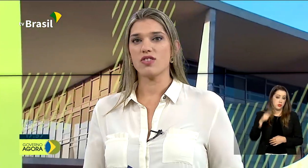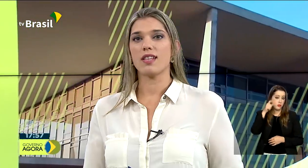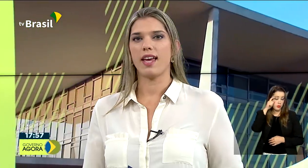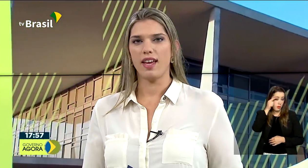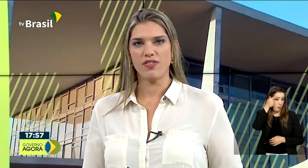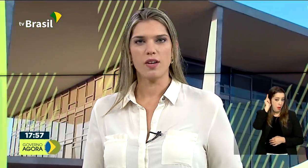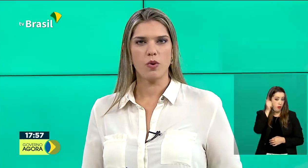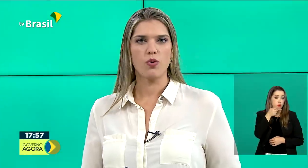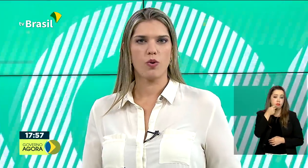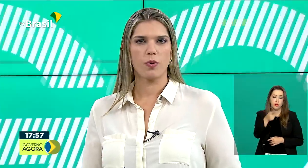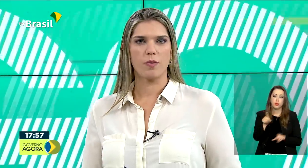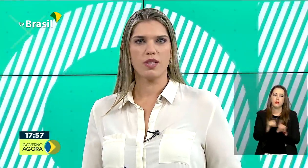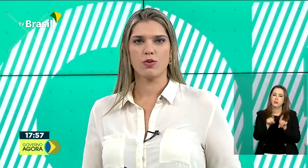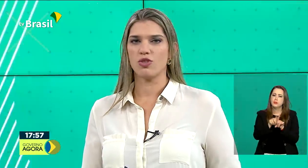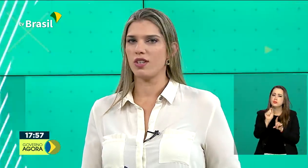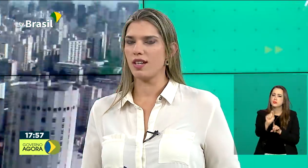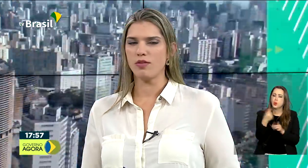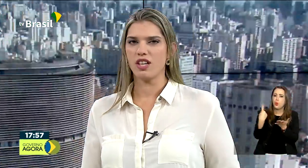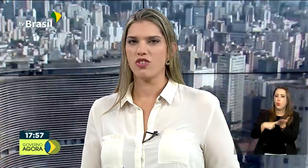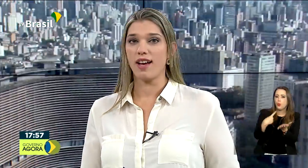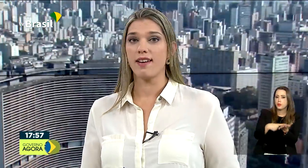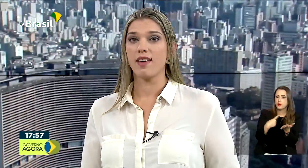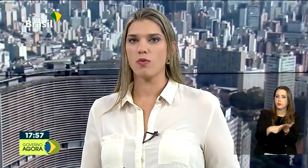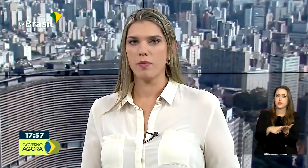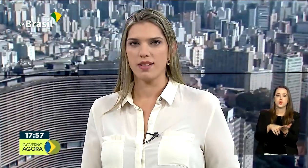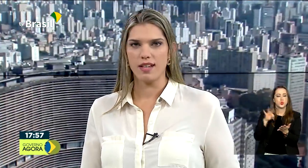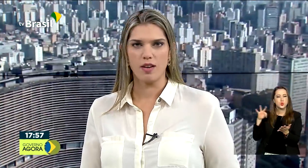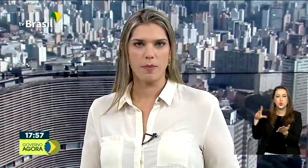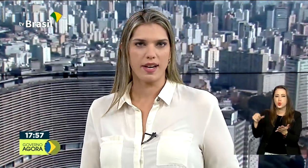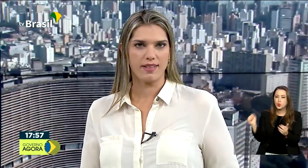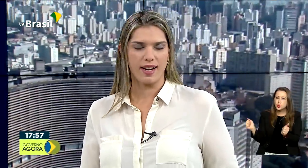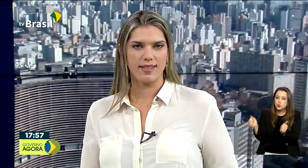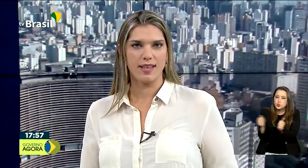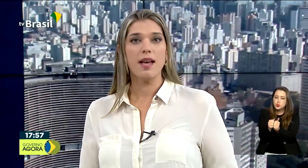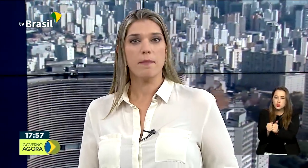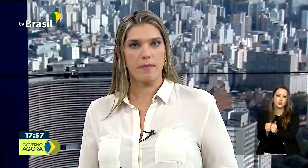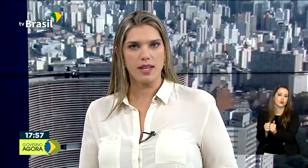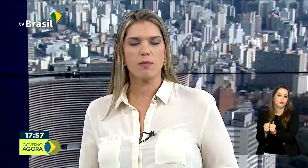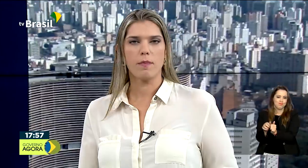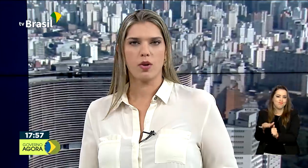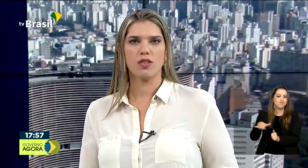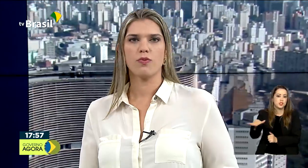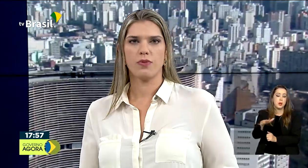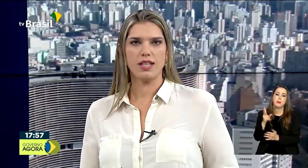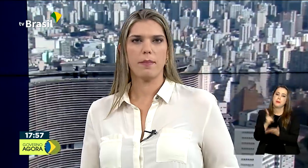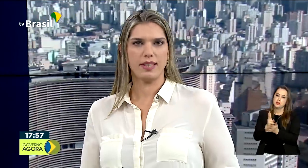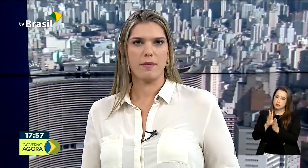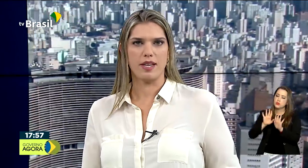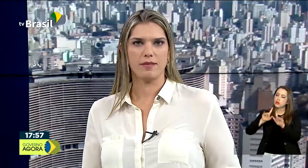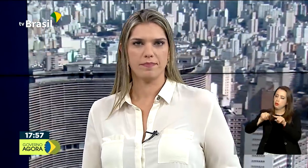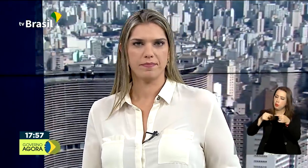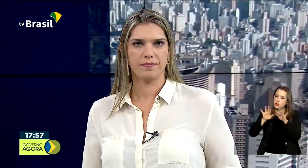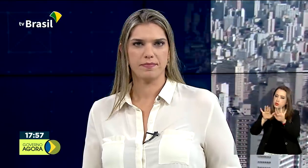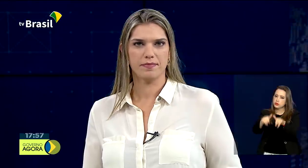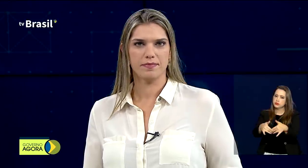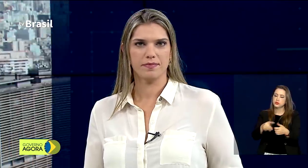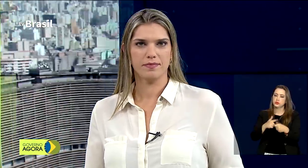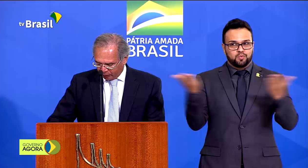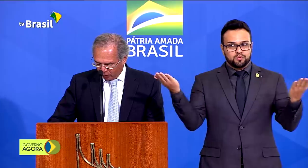Paulo Guedes, reafirmou o compromisso de não deixar nenhum brasileiro para trás, mesmo após o fim da pandemia.